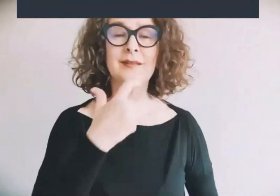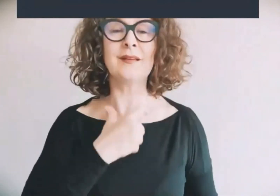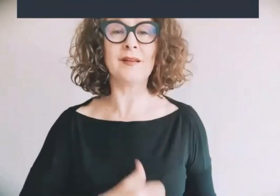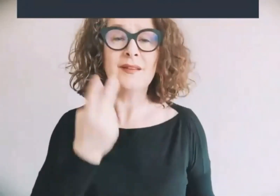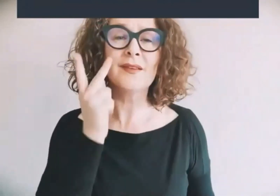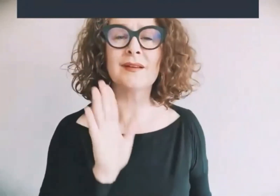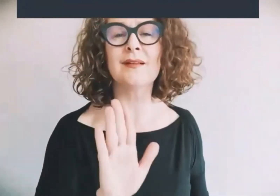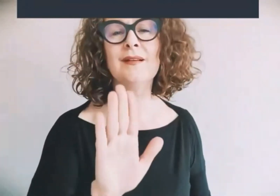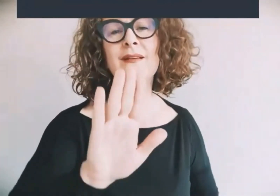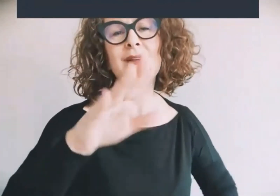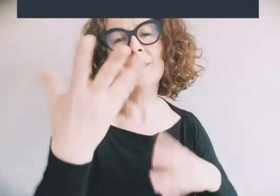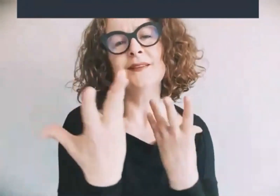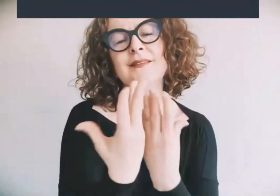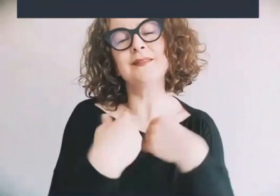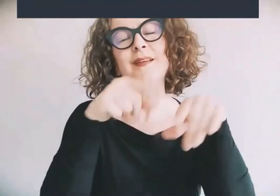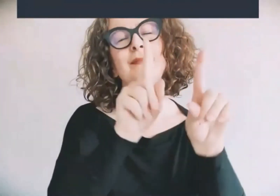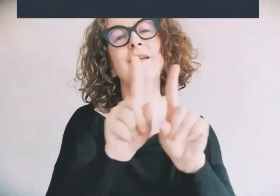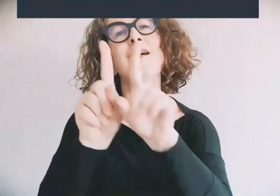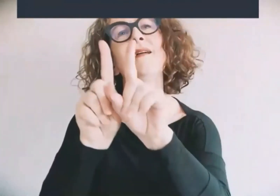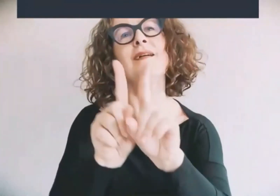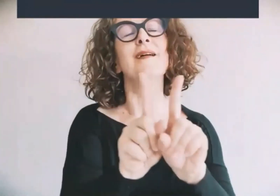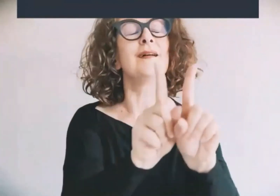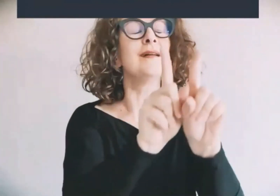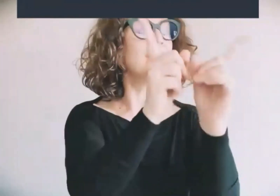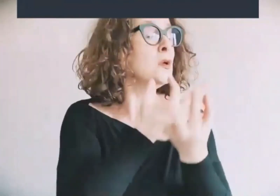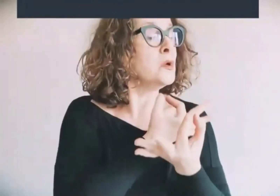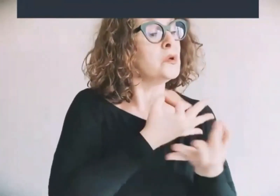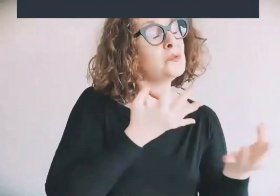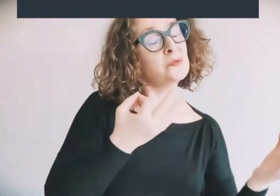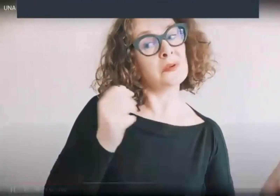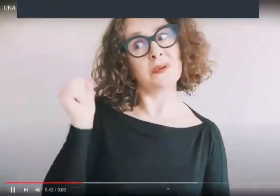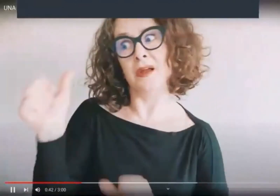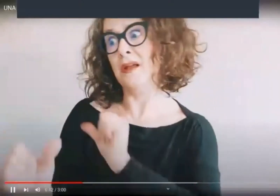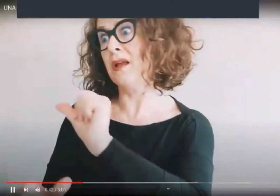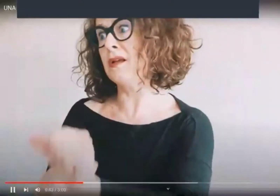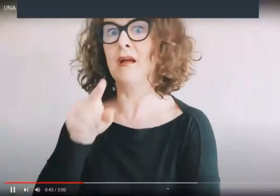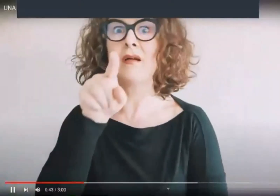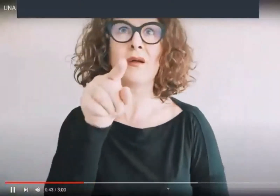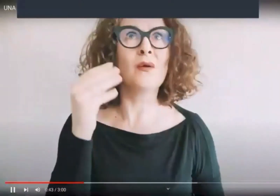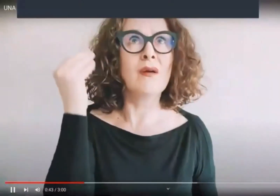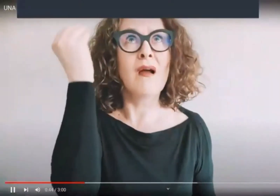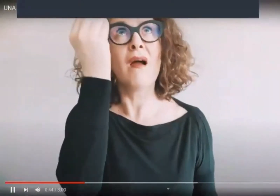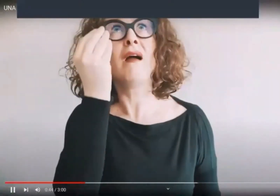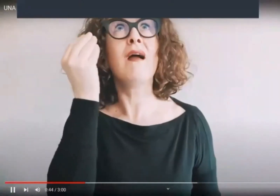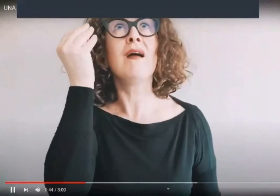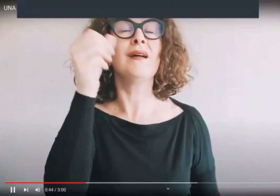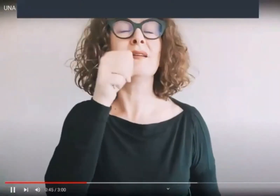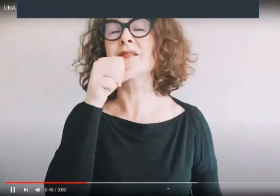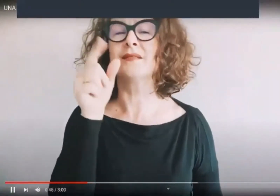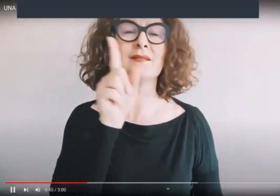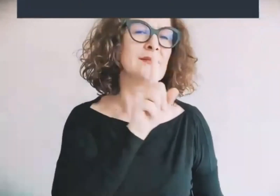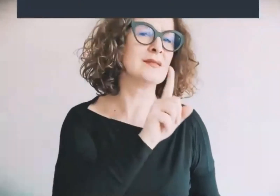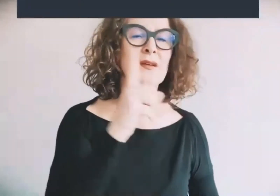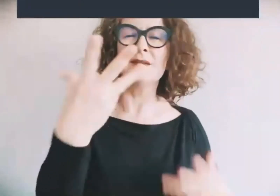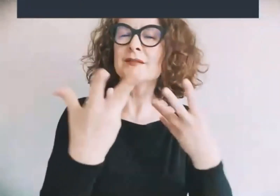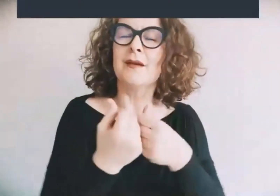accettami e vedrai andremo fino al fondo non pensare a cosa è giusto e cosa sta